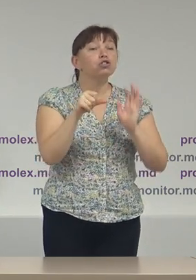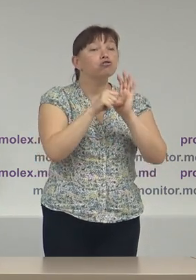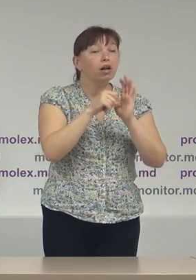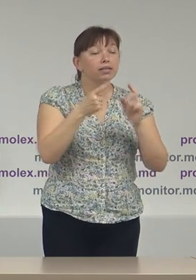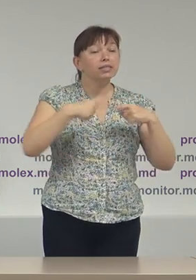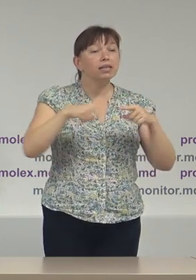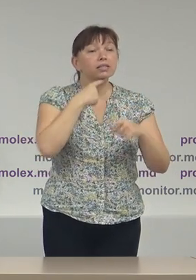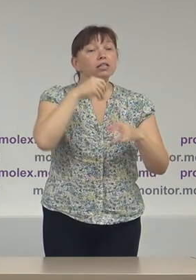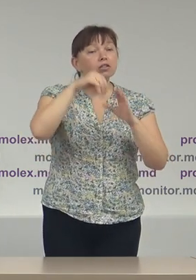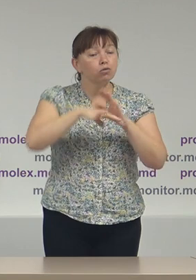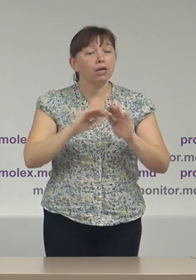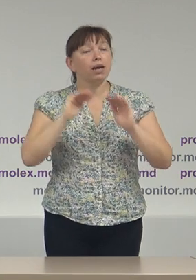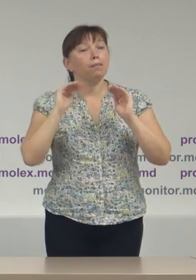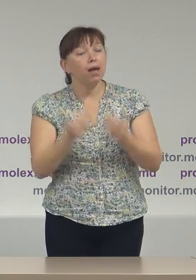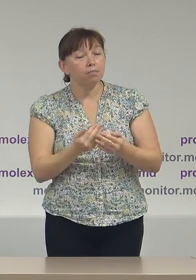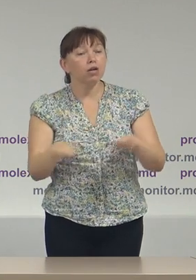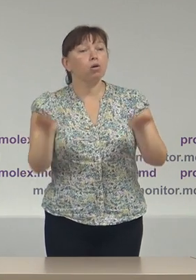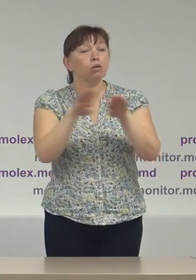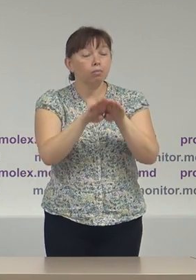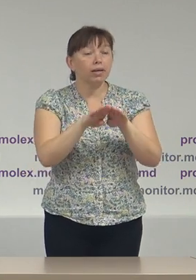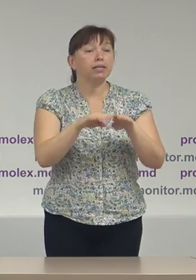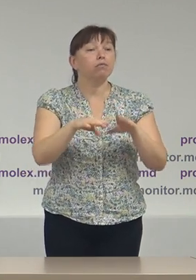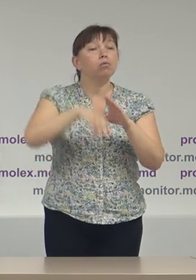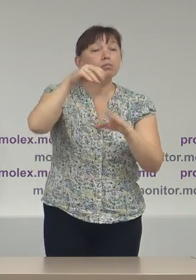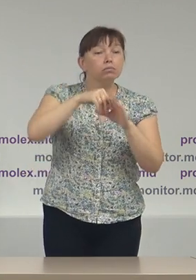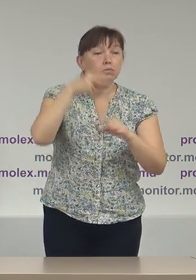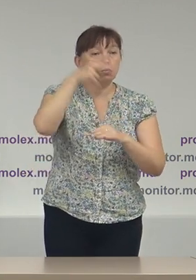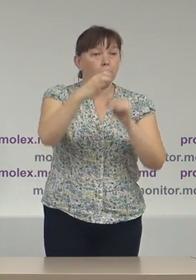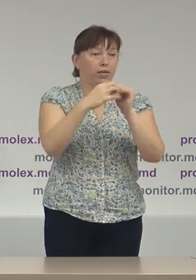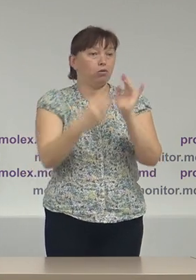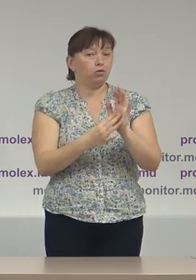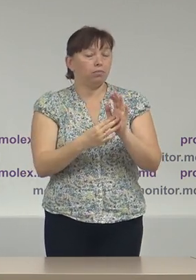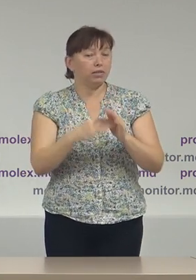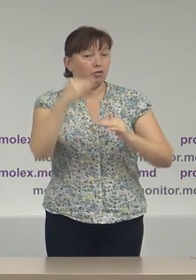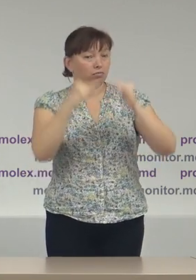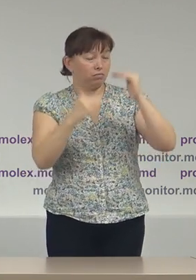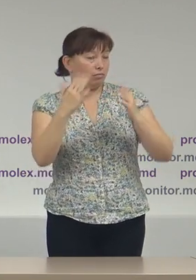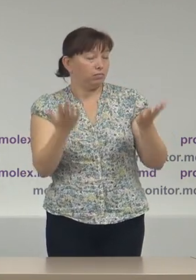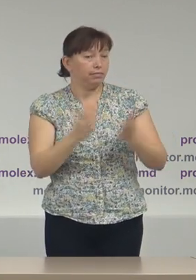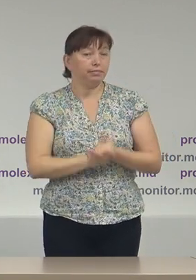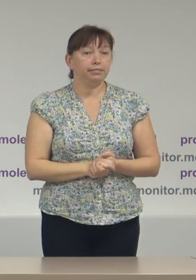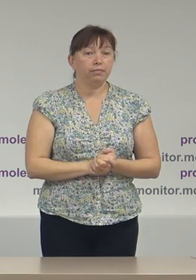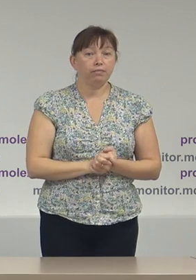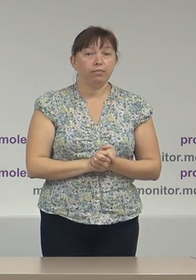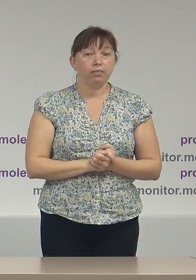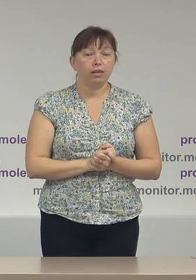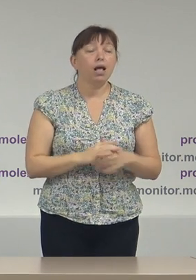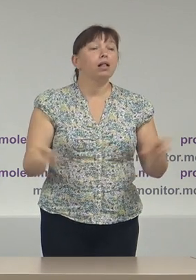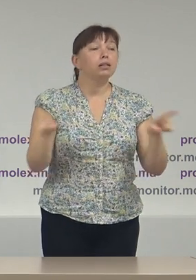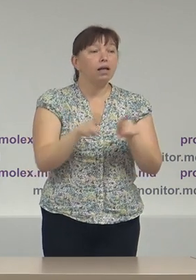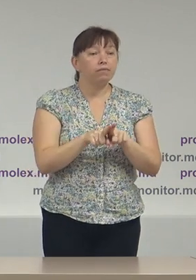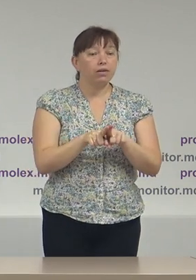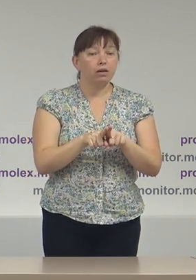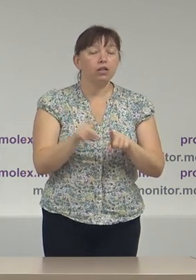votare mai mic comparativ cu scrutinul din 2019, parlamentar din 2019. La fel,